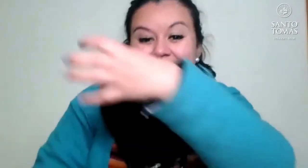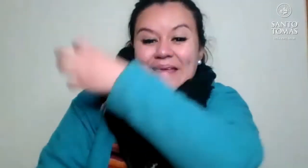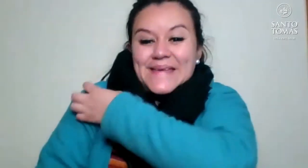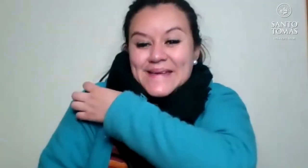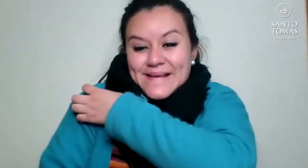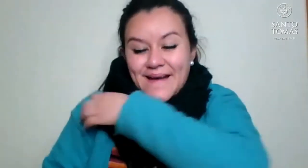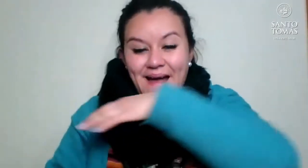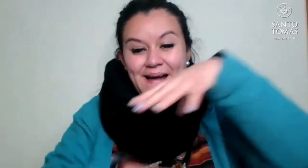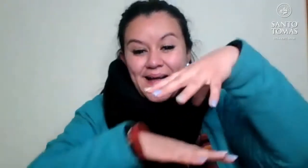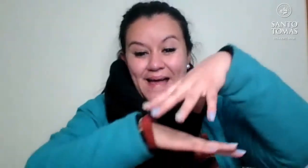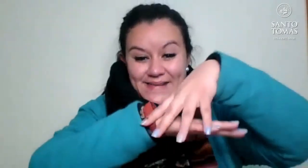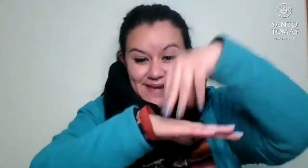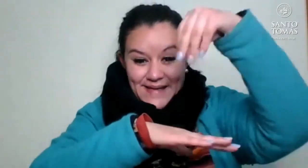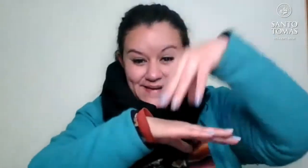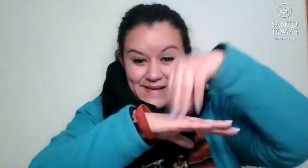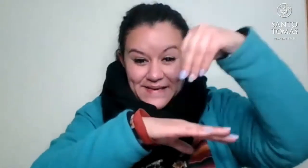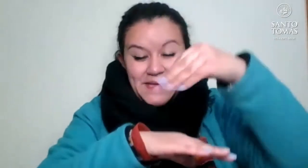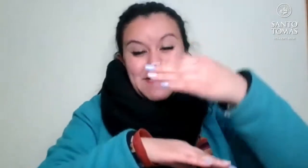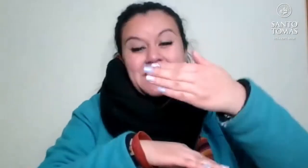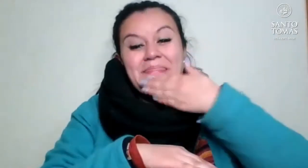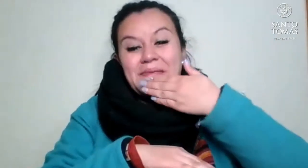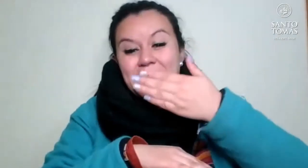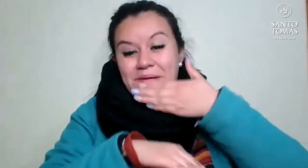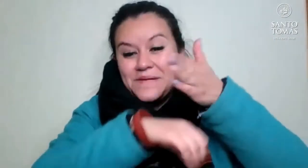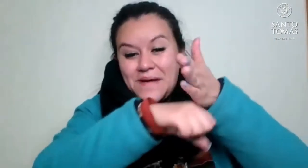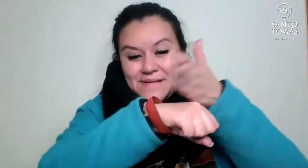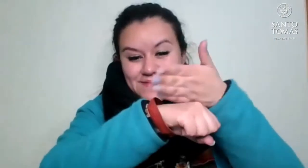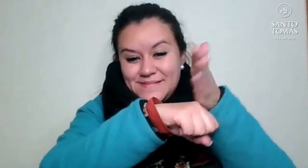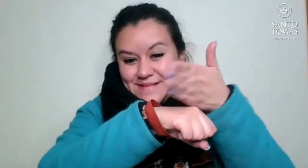ver las regiones, recuerden zona norte, zona sur.